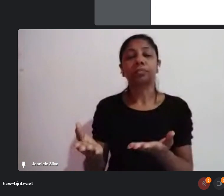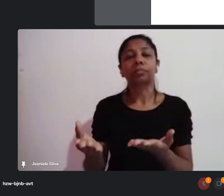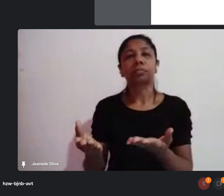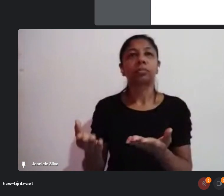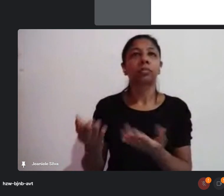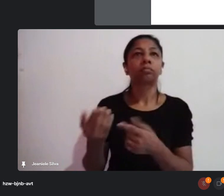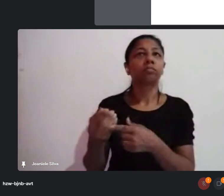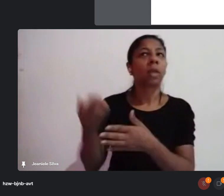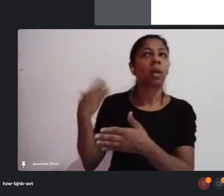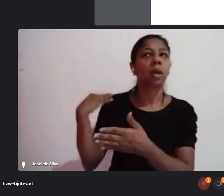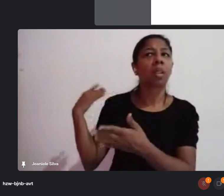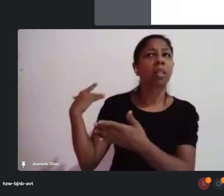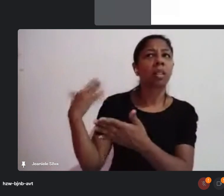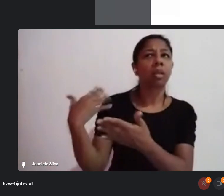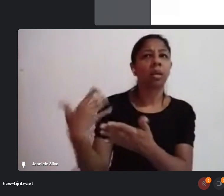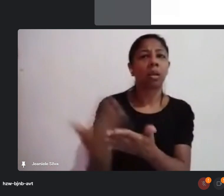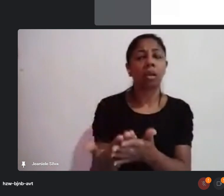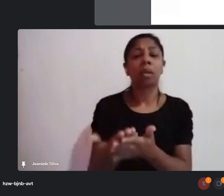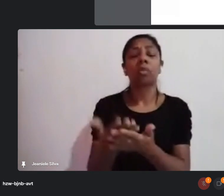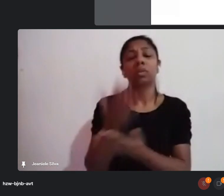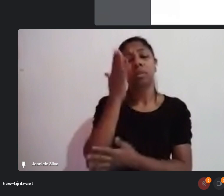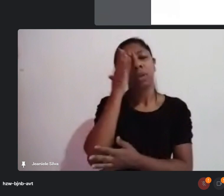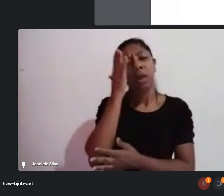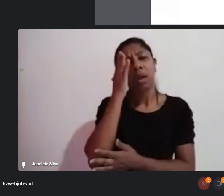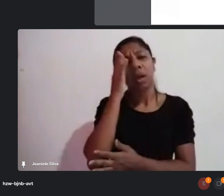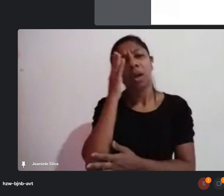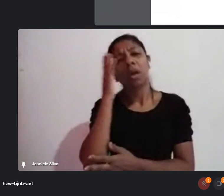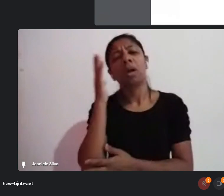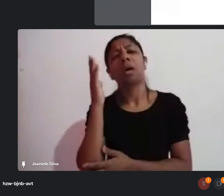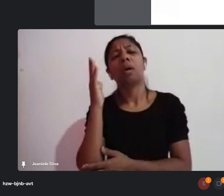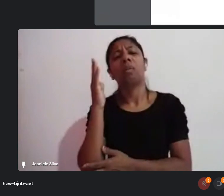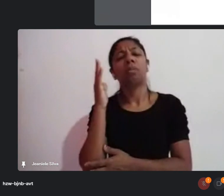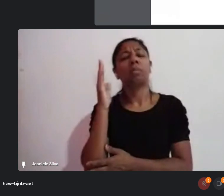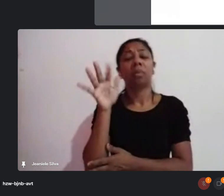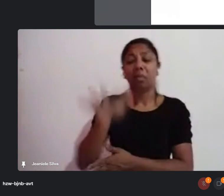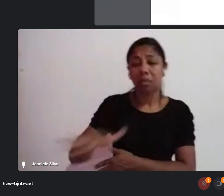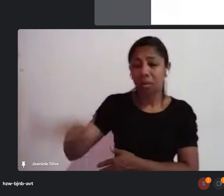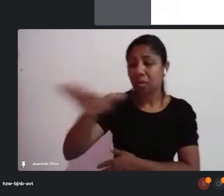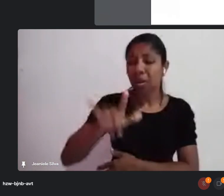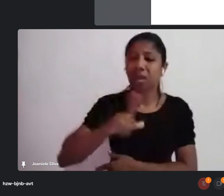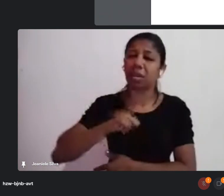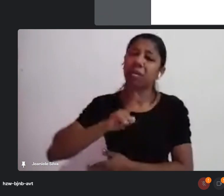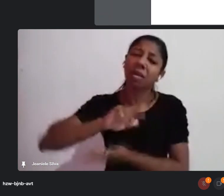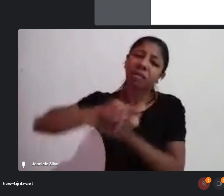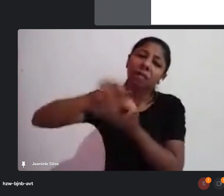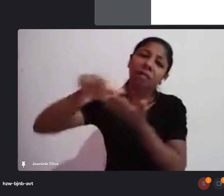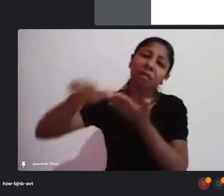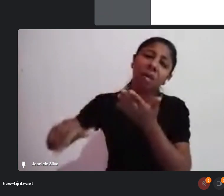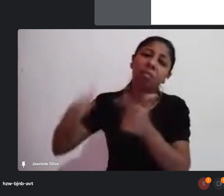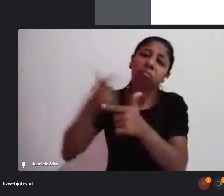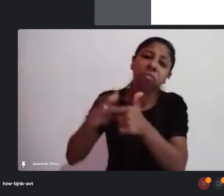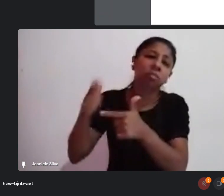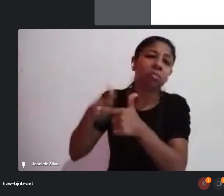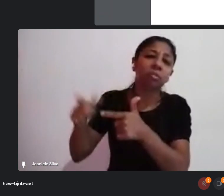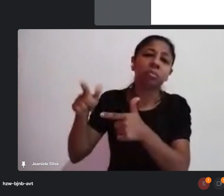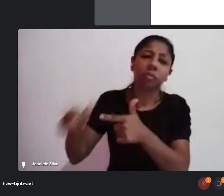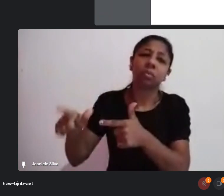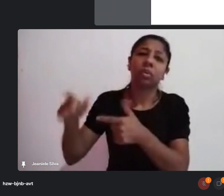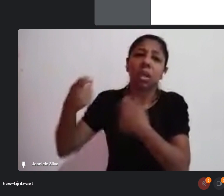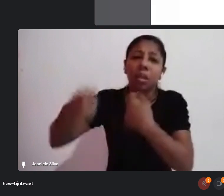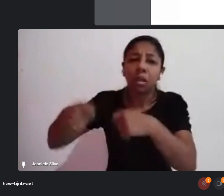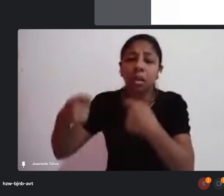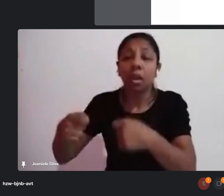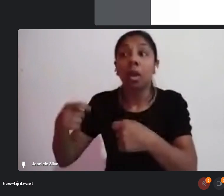A gente sabe, entende as diversas demandas que tem o Carnaval, mas é importante que a gente dialogue, que a gente converse, para que,